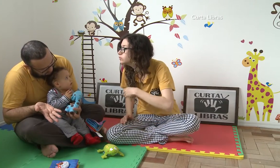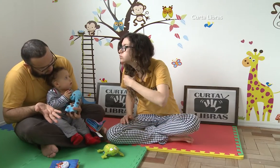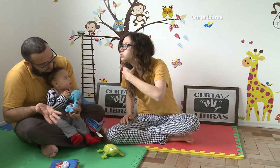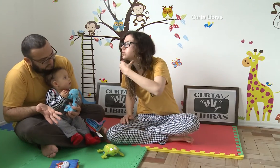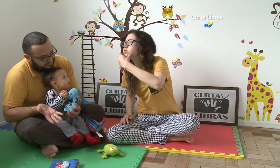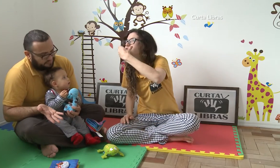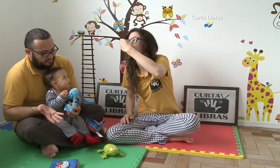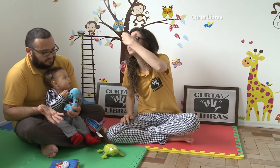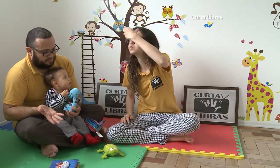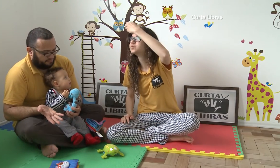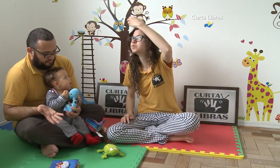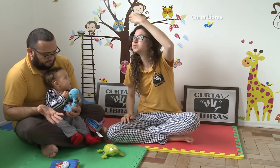Uma girafa.